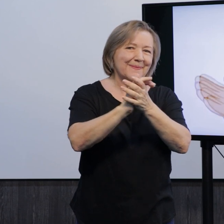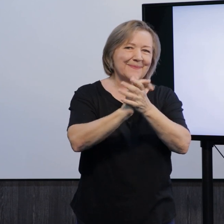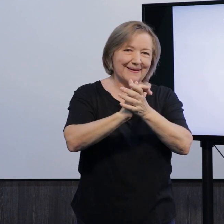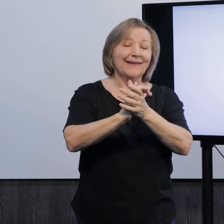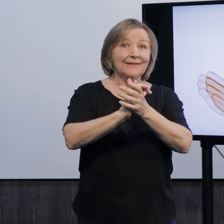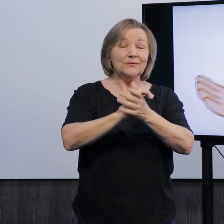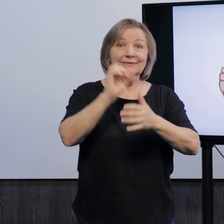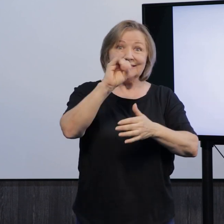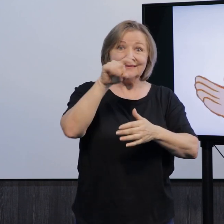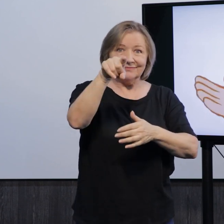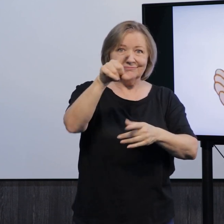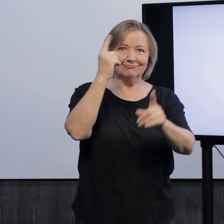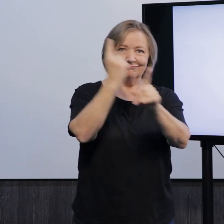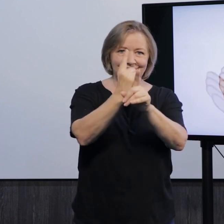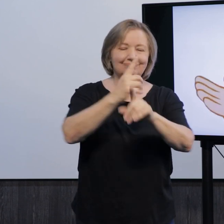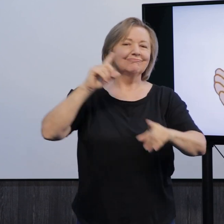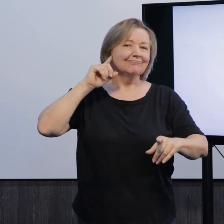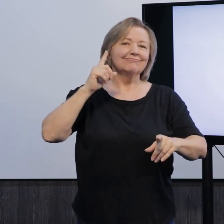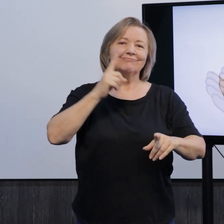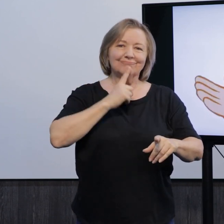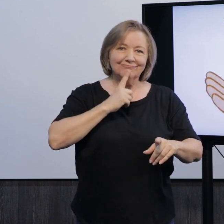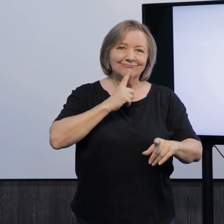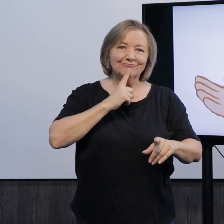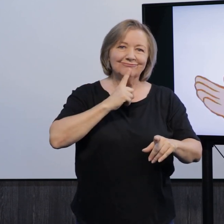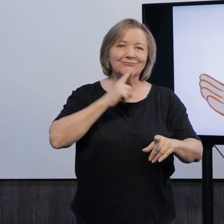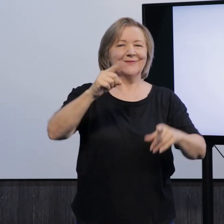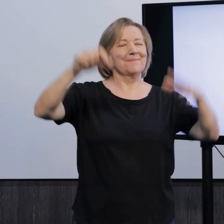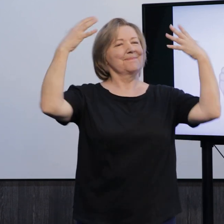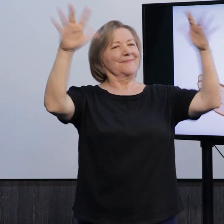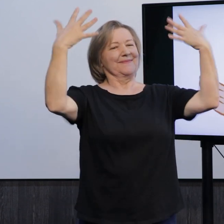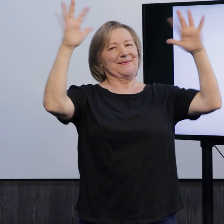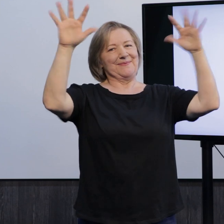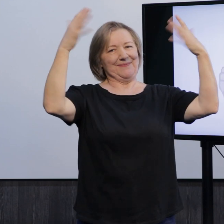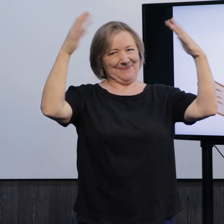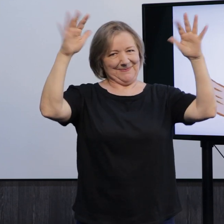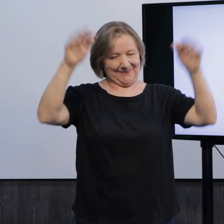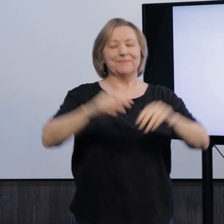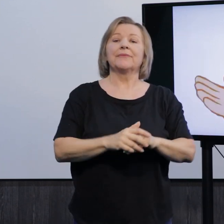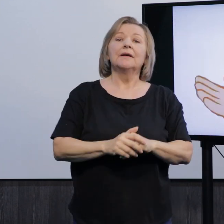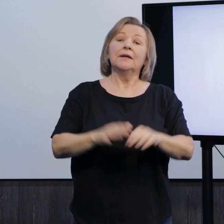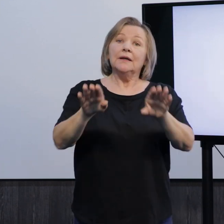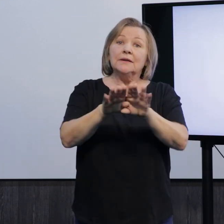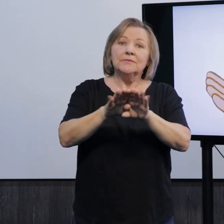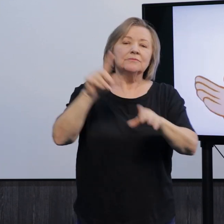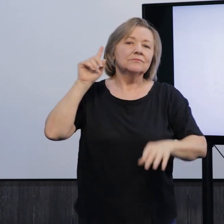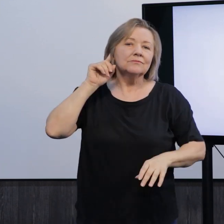surdo, então, se vocês encontrarem um surdo aqui, parabéns, palmas.